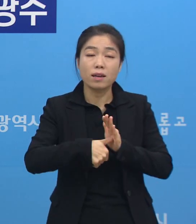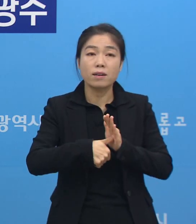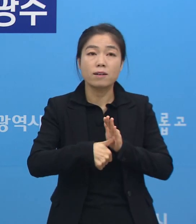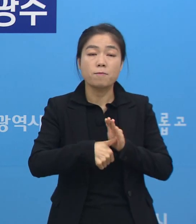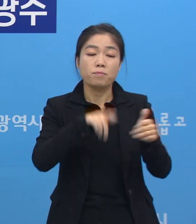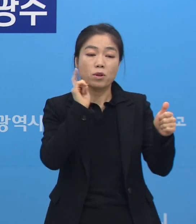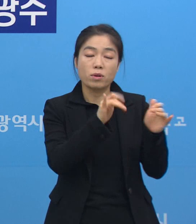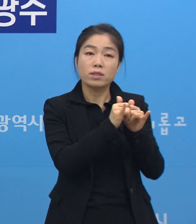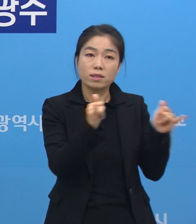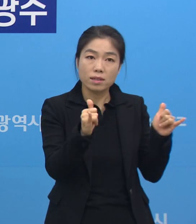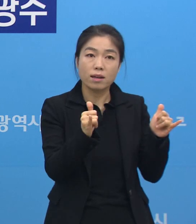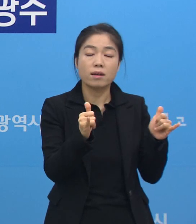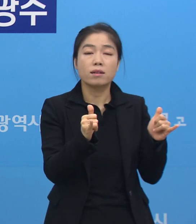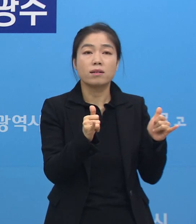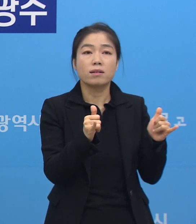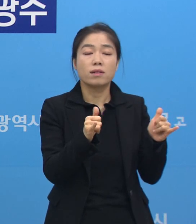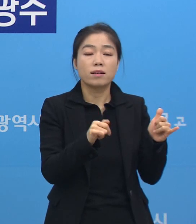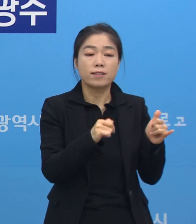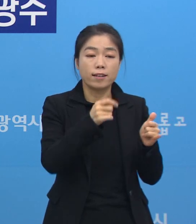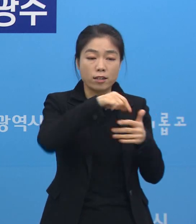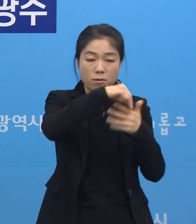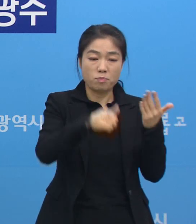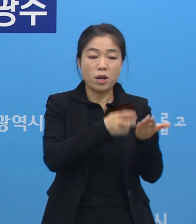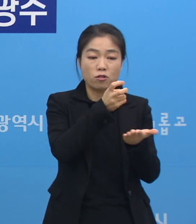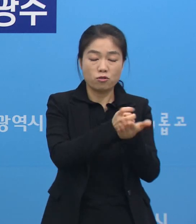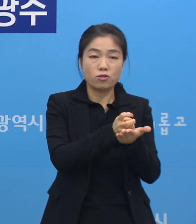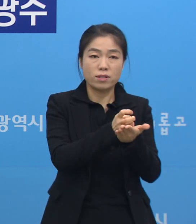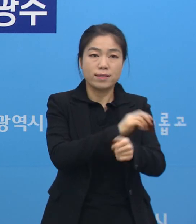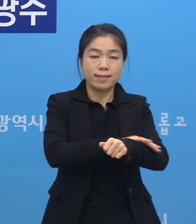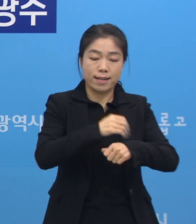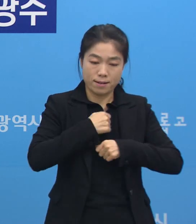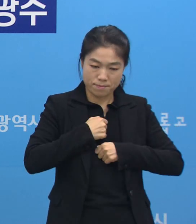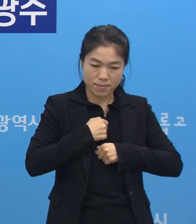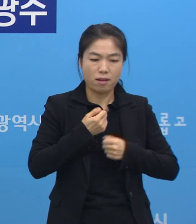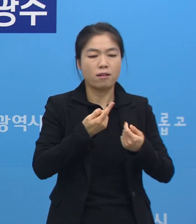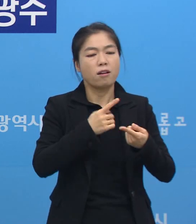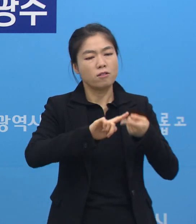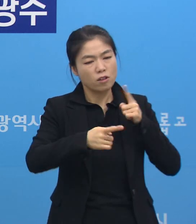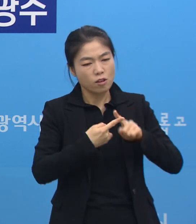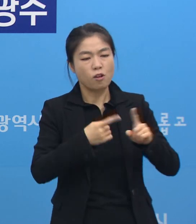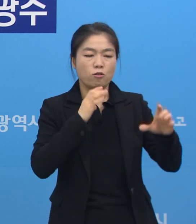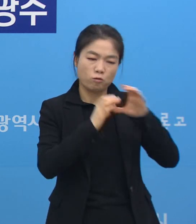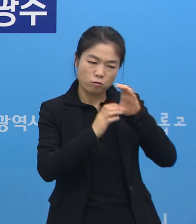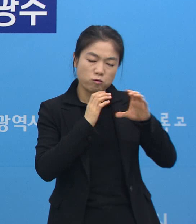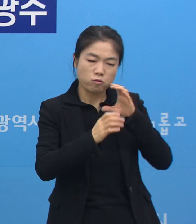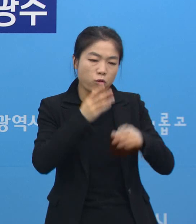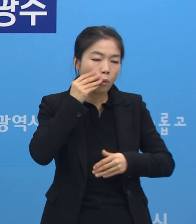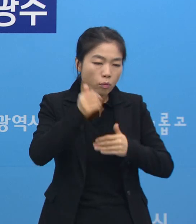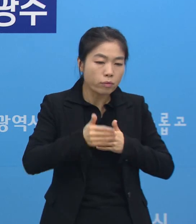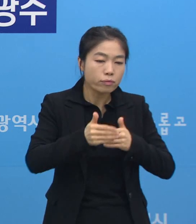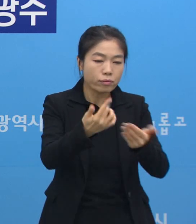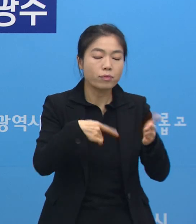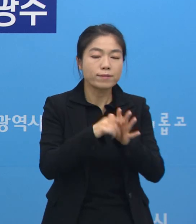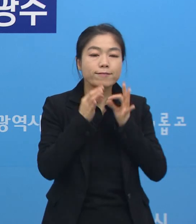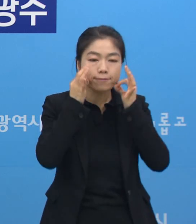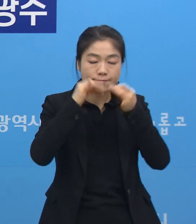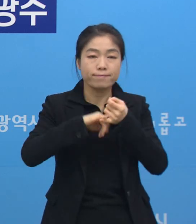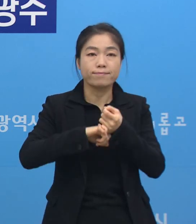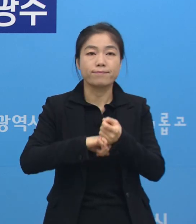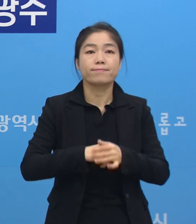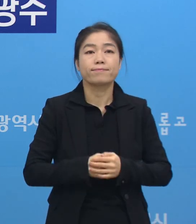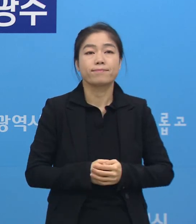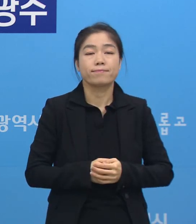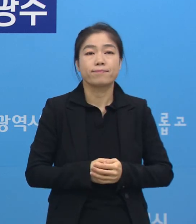확진자들이 최대한 수칙을 지킬 수 있도록 함께 소통하면서 원활하게 후송이 진행될 수 있도록 최선을 다하겠습니다.